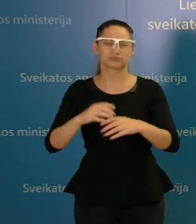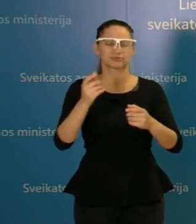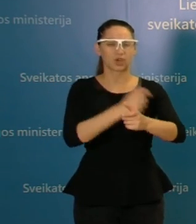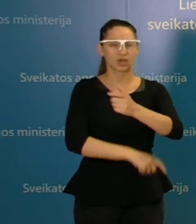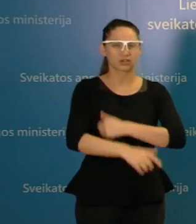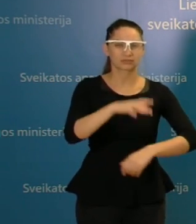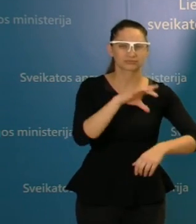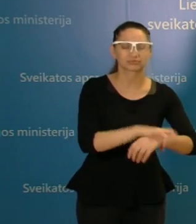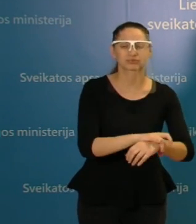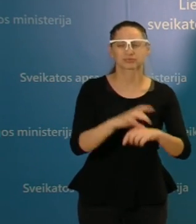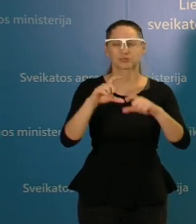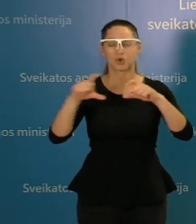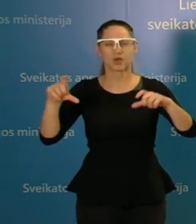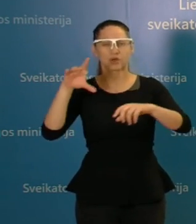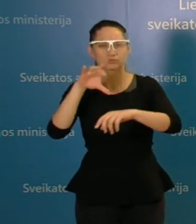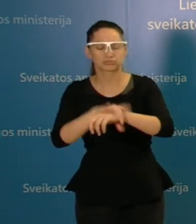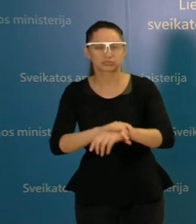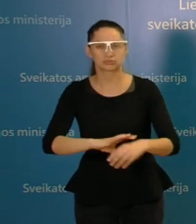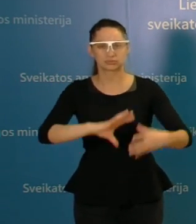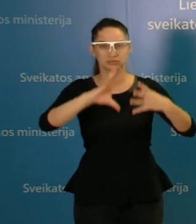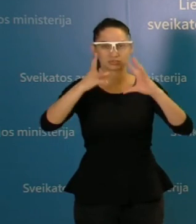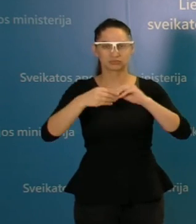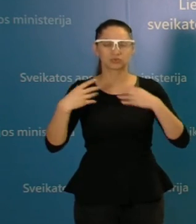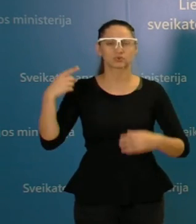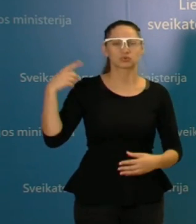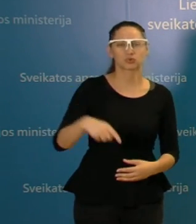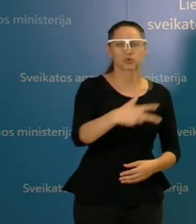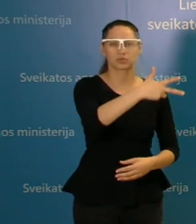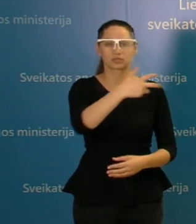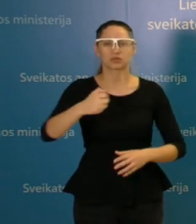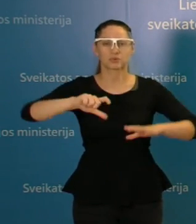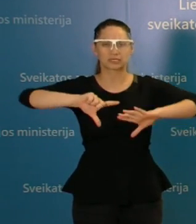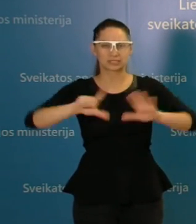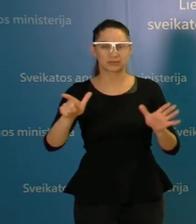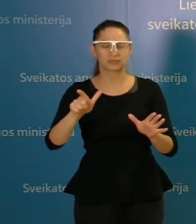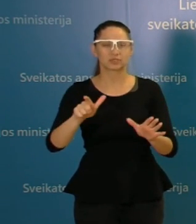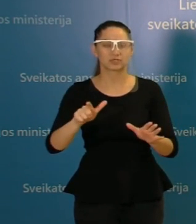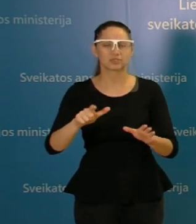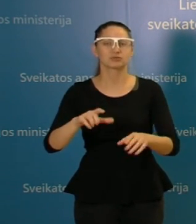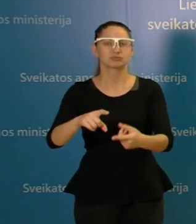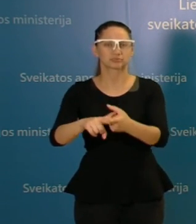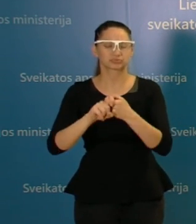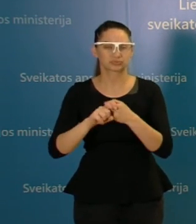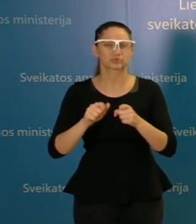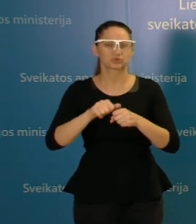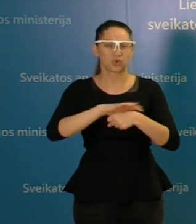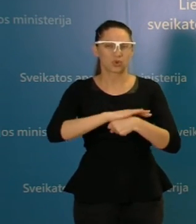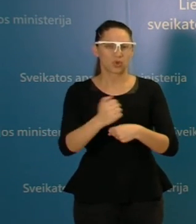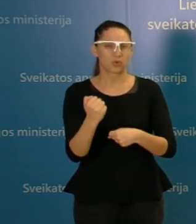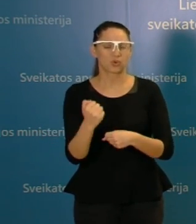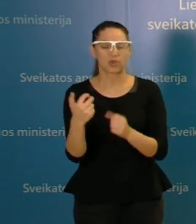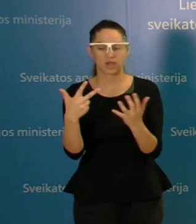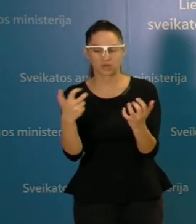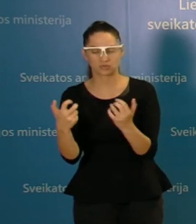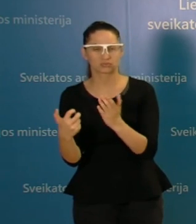darželiuose, mokyklose ir viso jau yra susirgusių 1307 lygos atvejai, didžioji dalis virš 800,